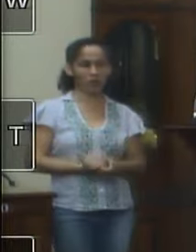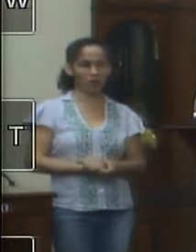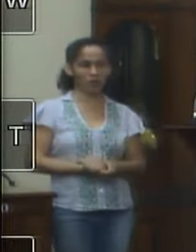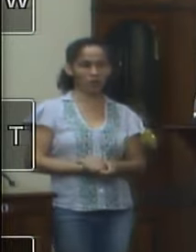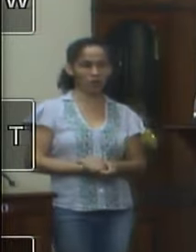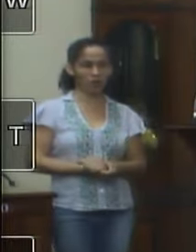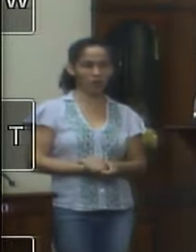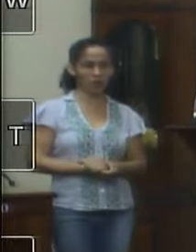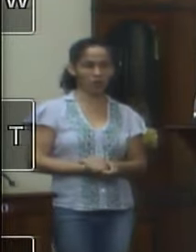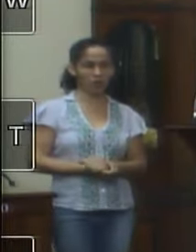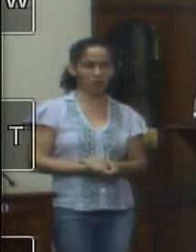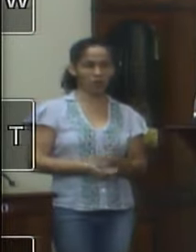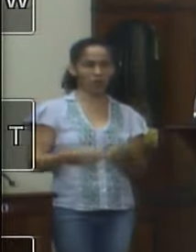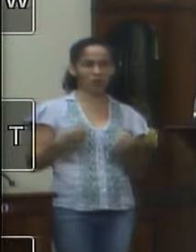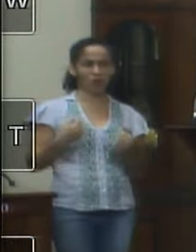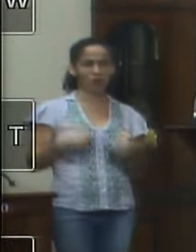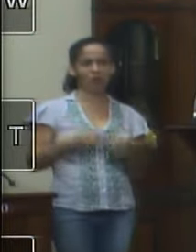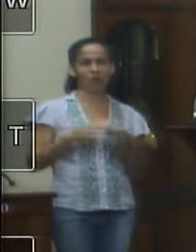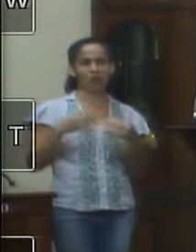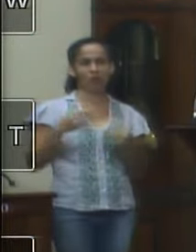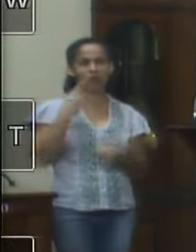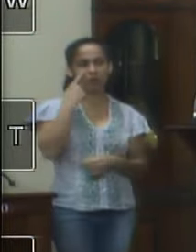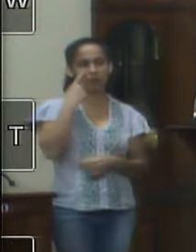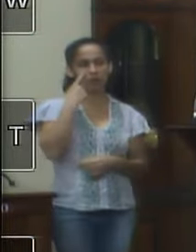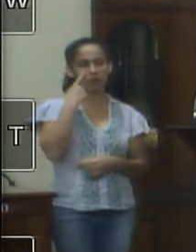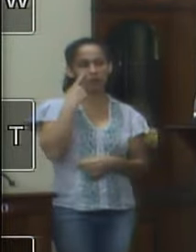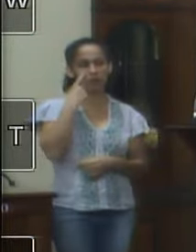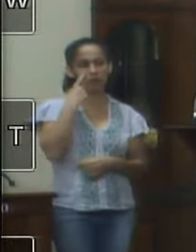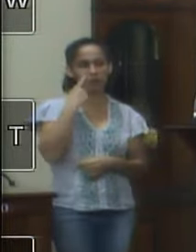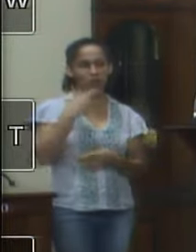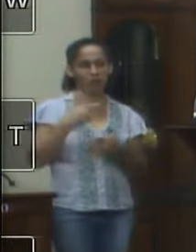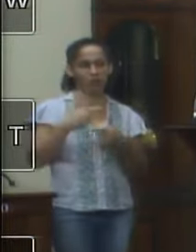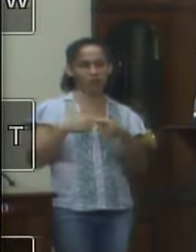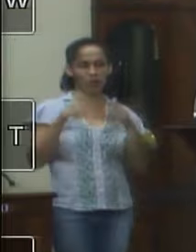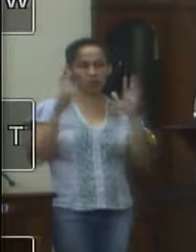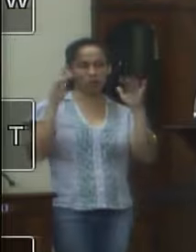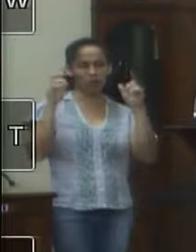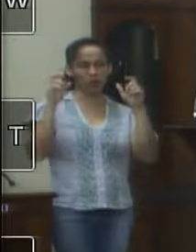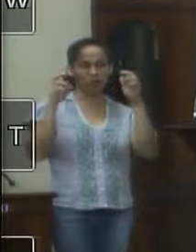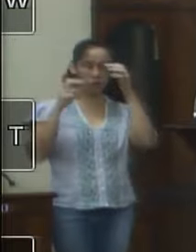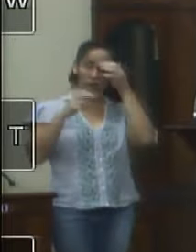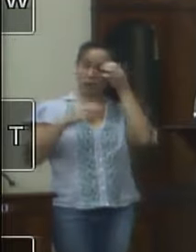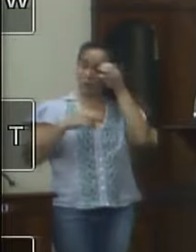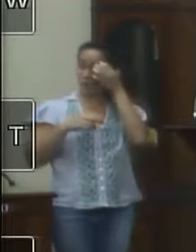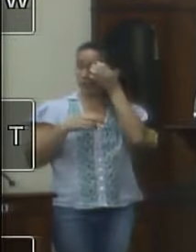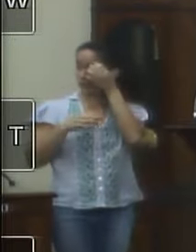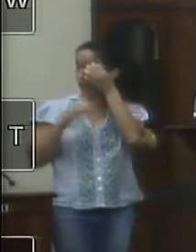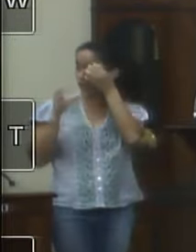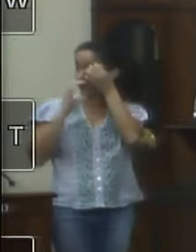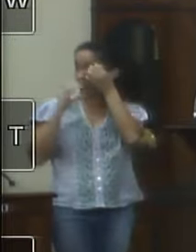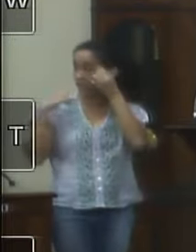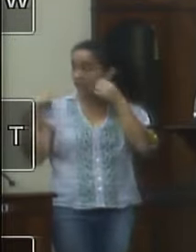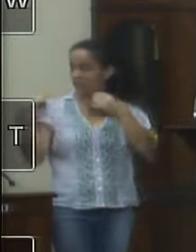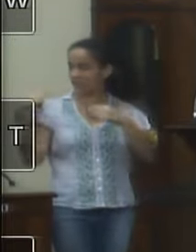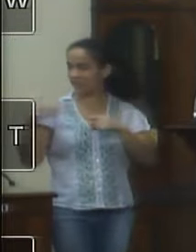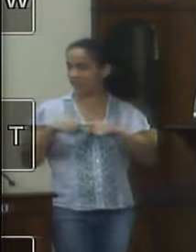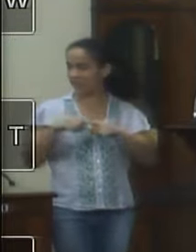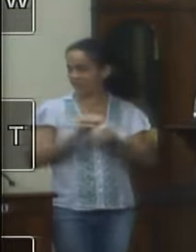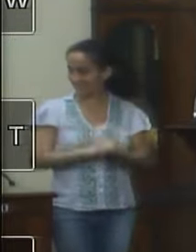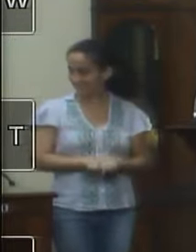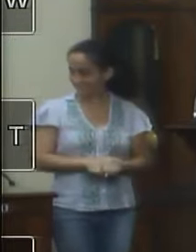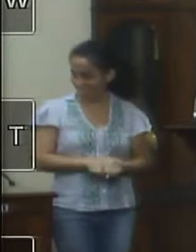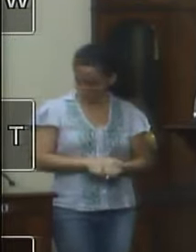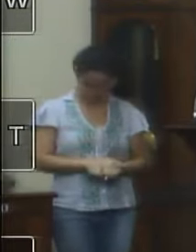a sua atenção porque a gravidade do assunto que eu estou dizendo aqui é muito importante